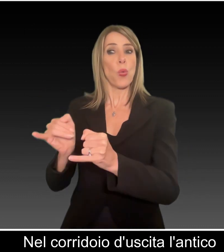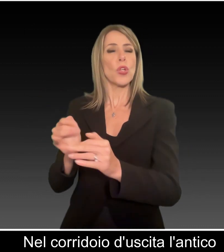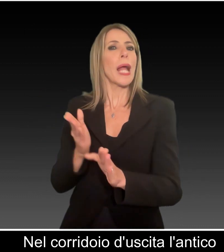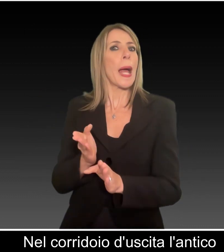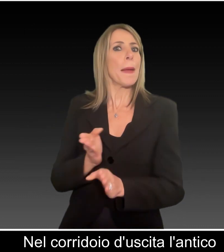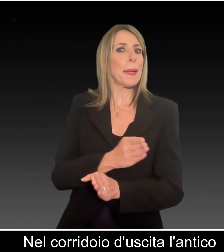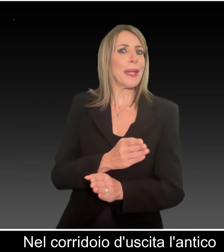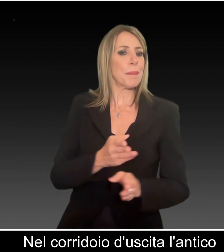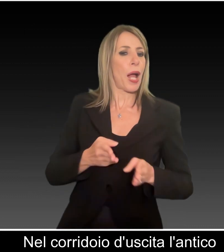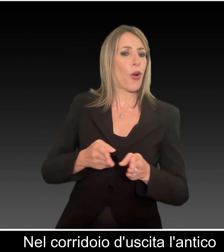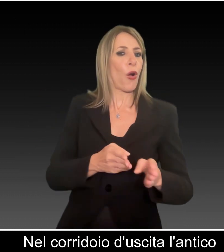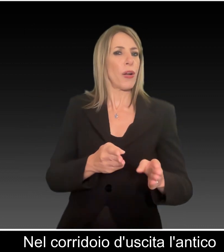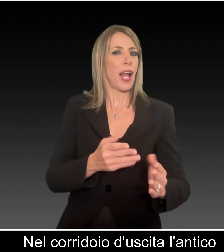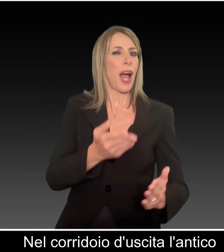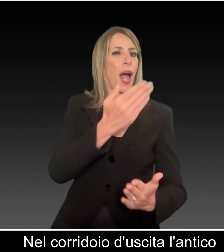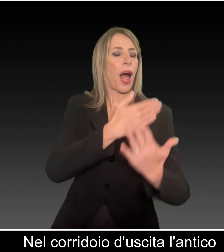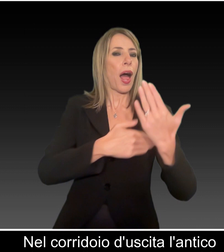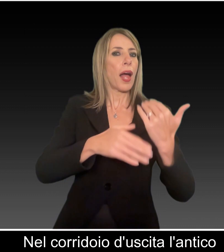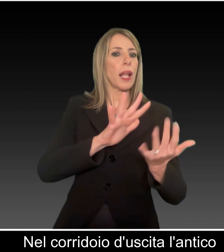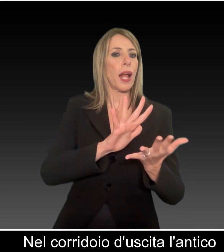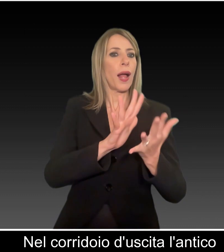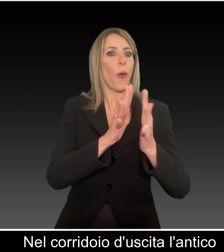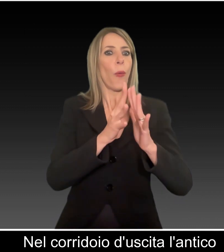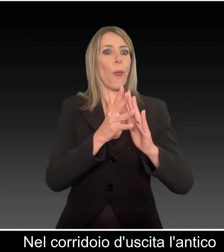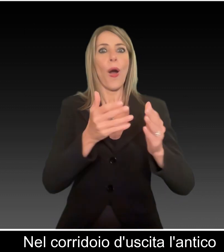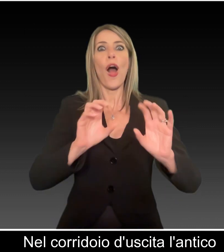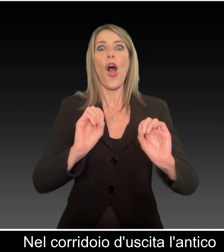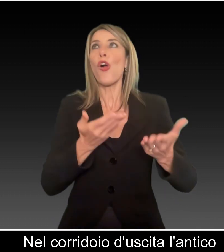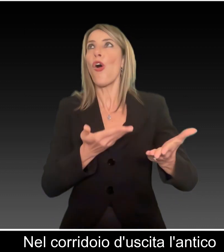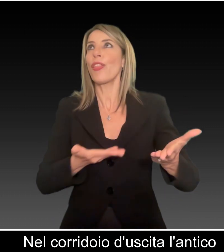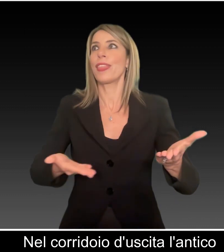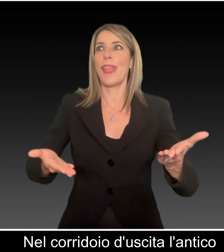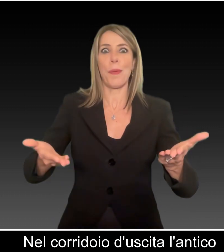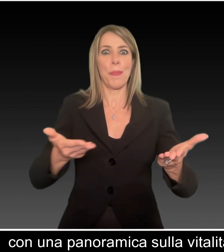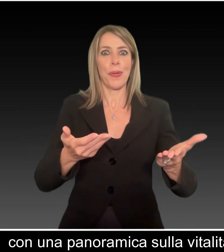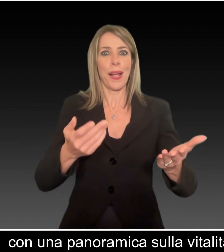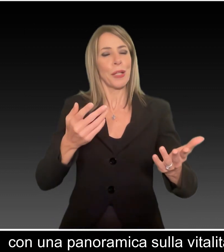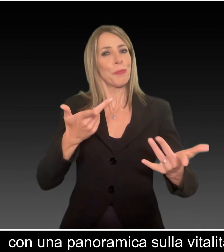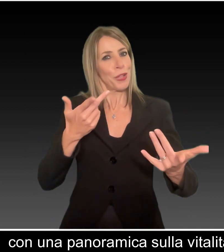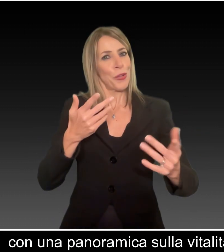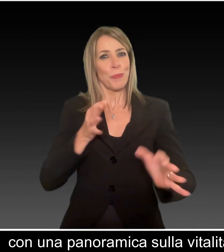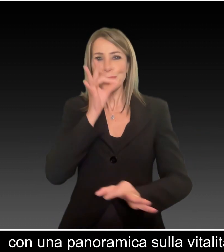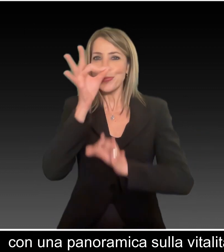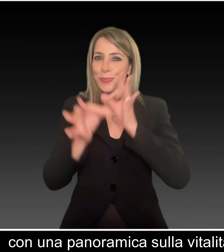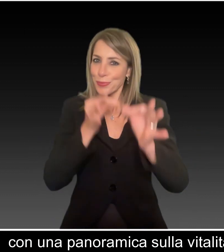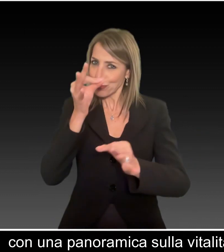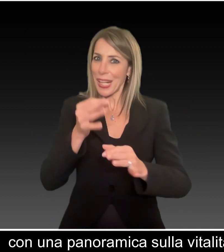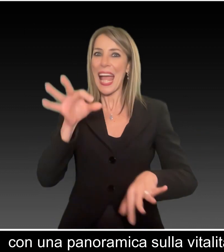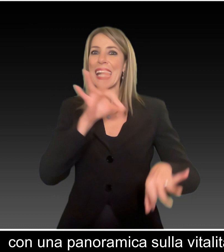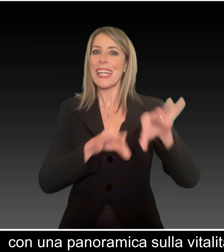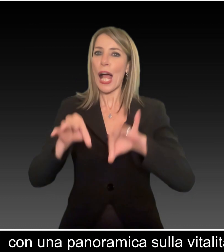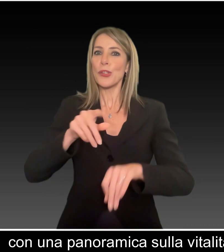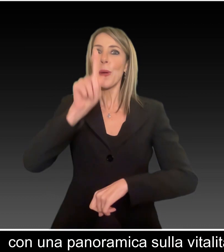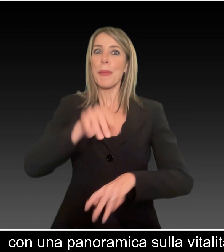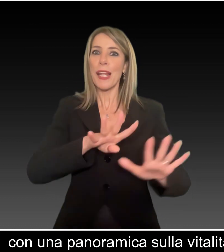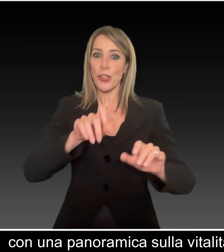Nel corridoio di uscita, l'antico si apre alla contemporaneità, con una panoramica sulla vitalità